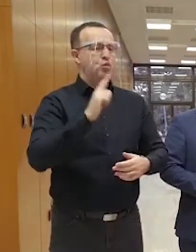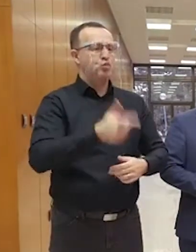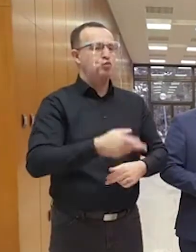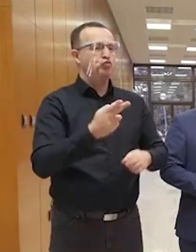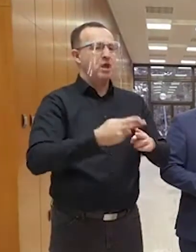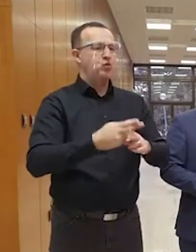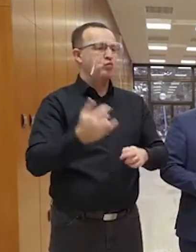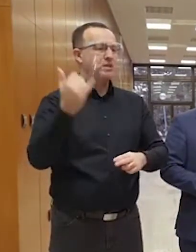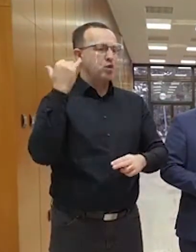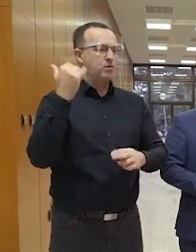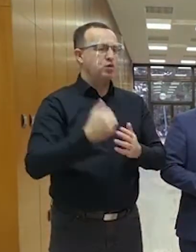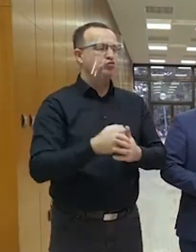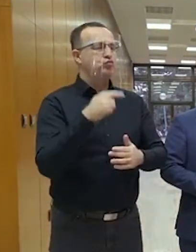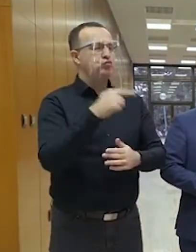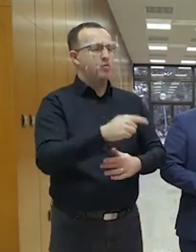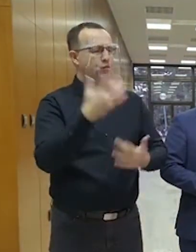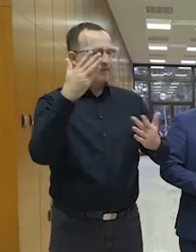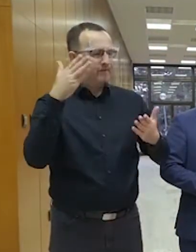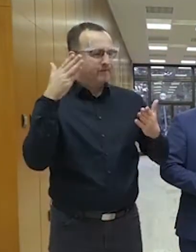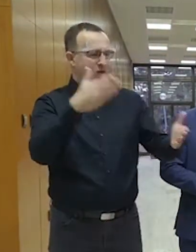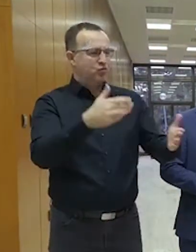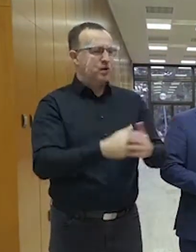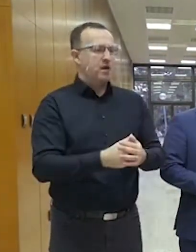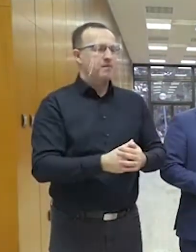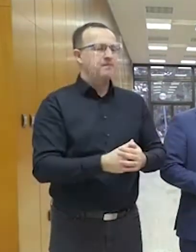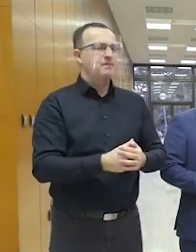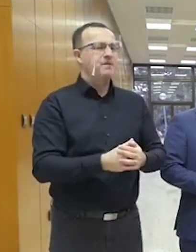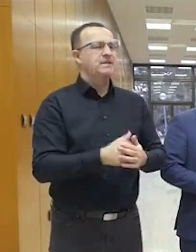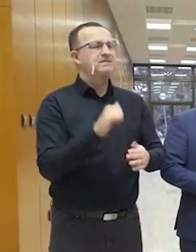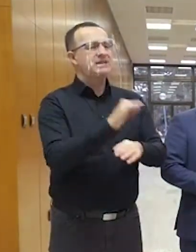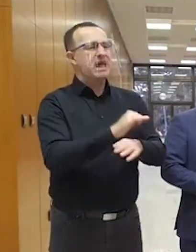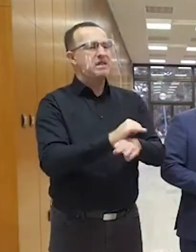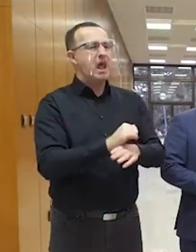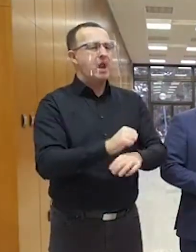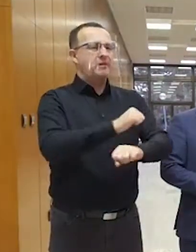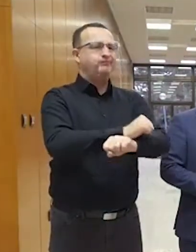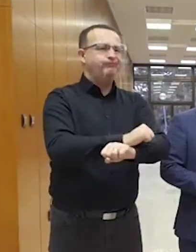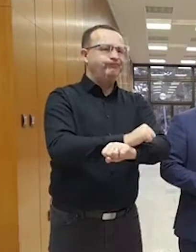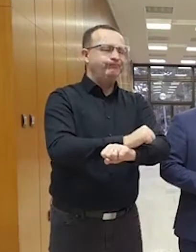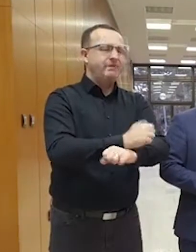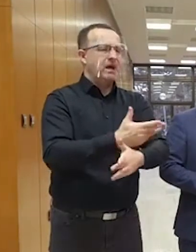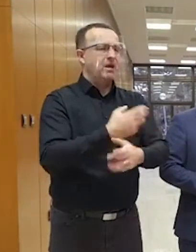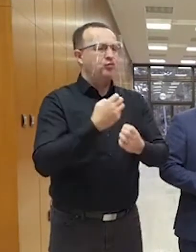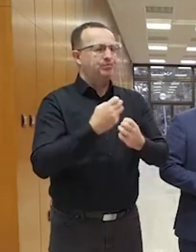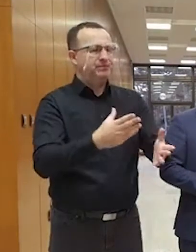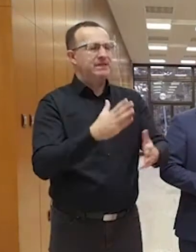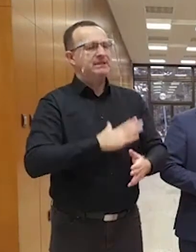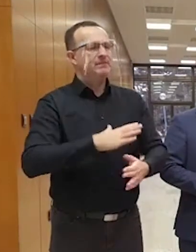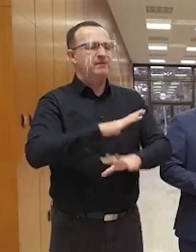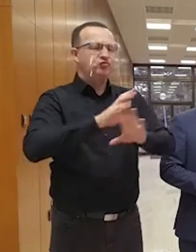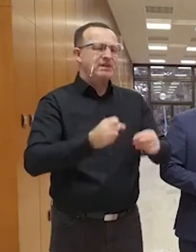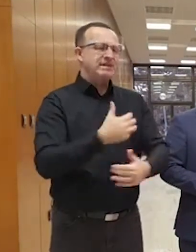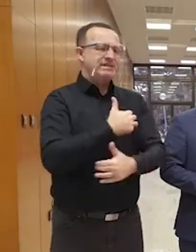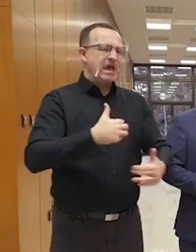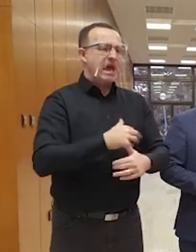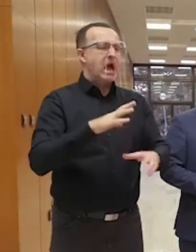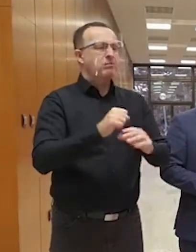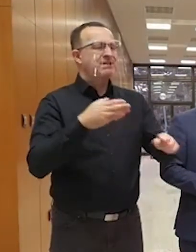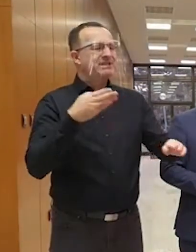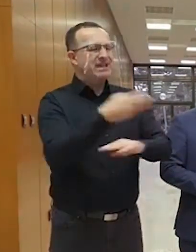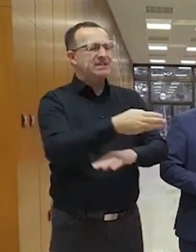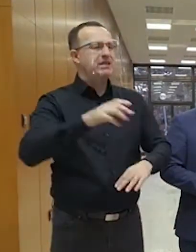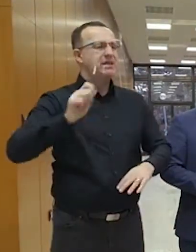tajemničku, Ingrid Brodskou, ktorá sa tomu venuje. Zatiaľ sme mali zviazané ruky, ale chcem aj ja vložiť všetko úsilie preto, aby sme aj cez